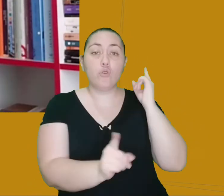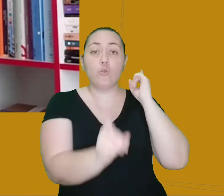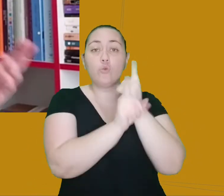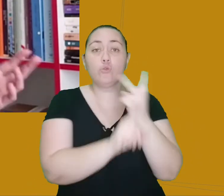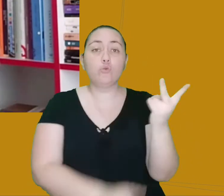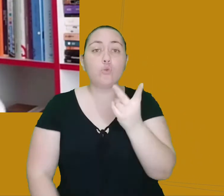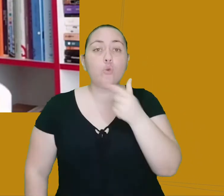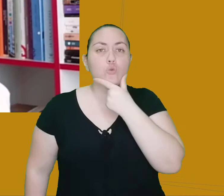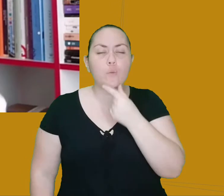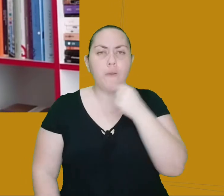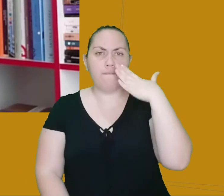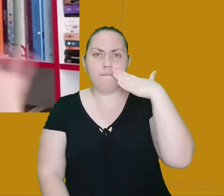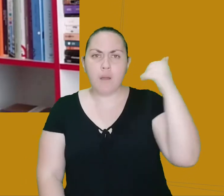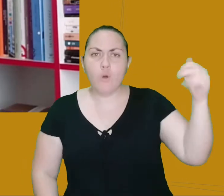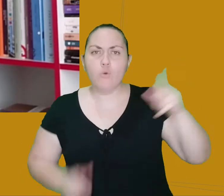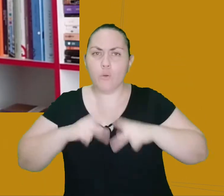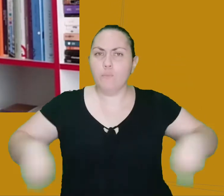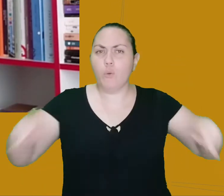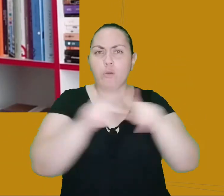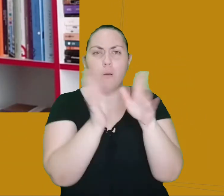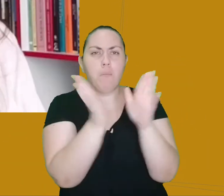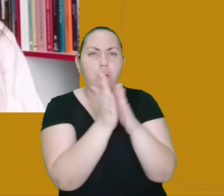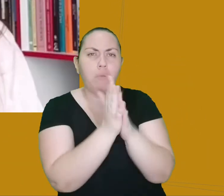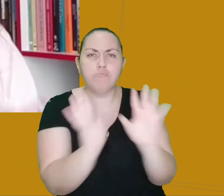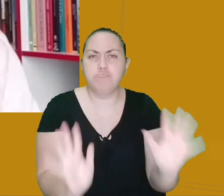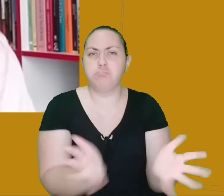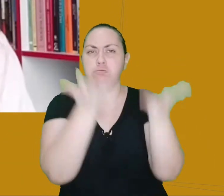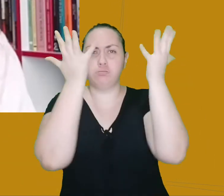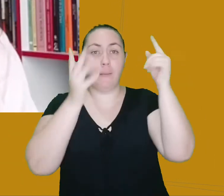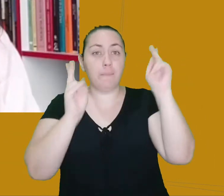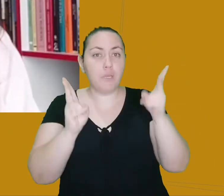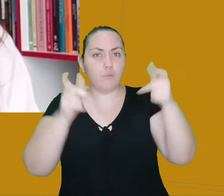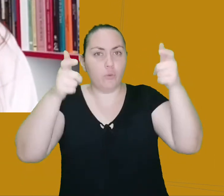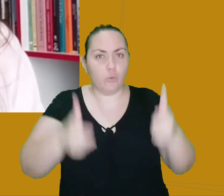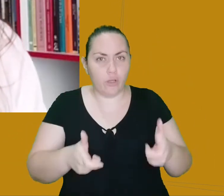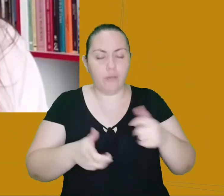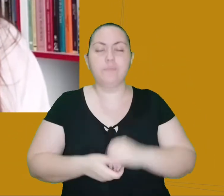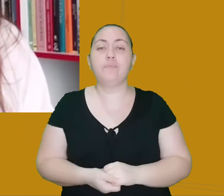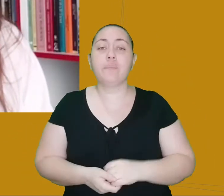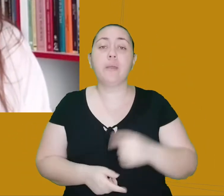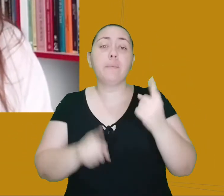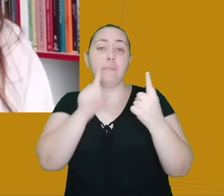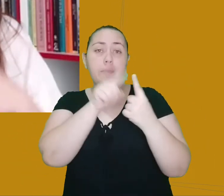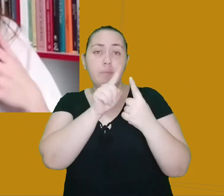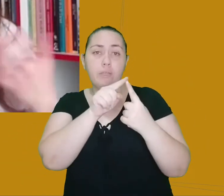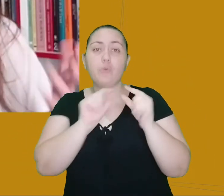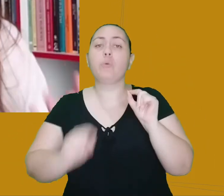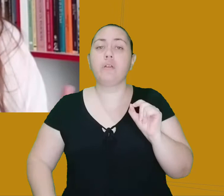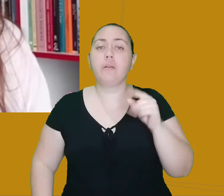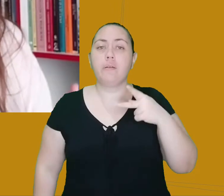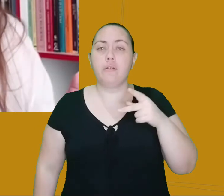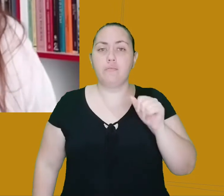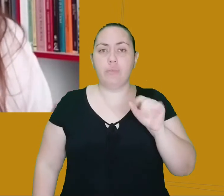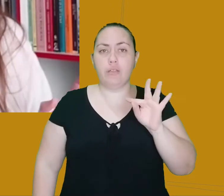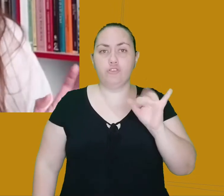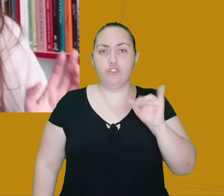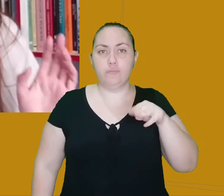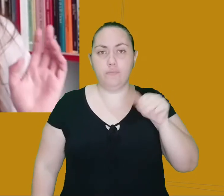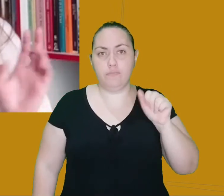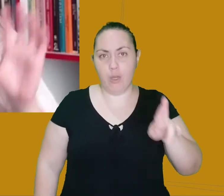super aplaudidos pelo povo, pela população do local. O primeiro é o Patimal, que supostamente descobriu de